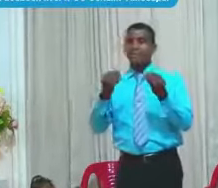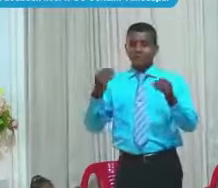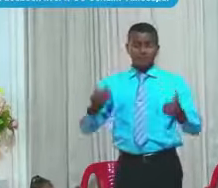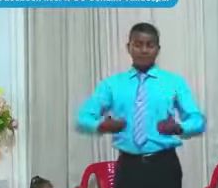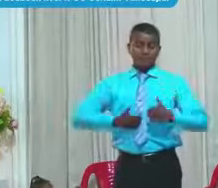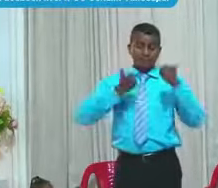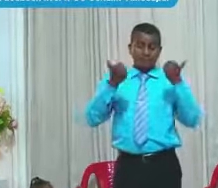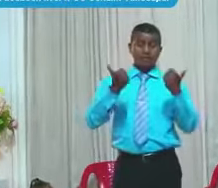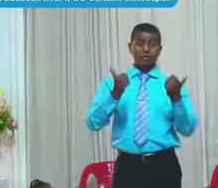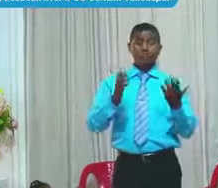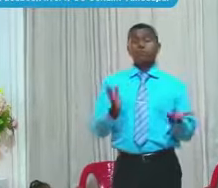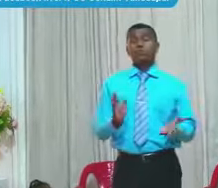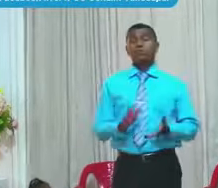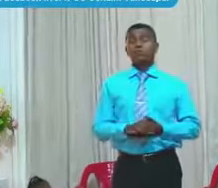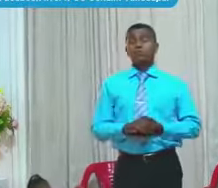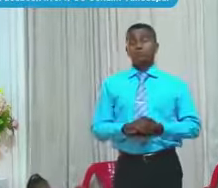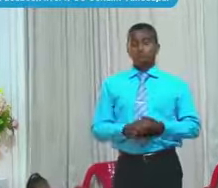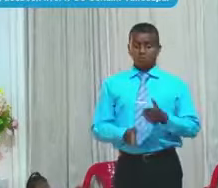Seguir con vida